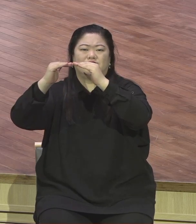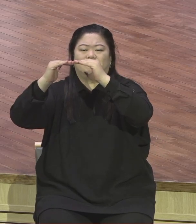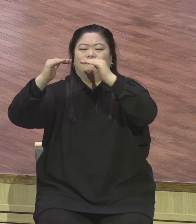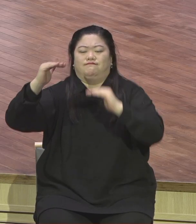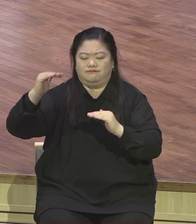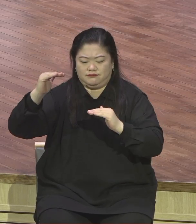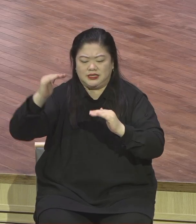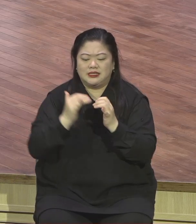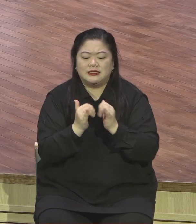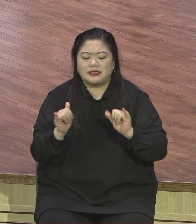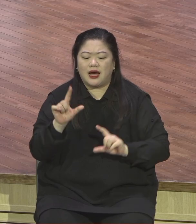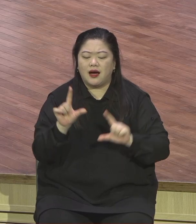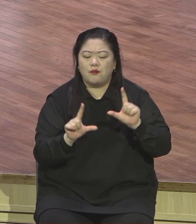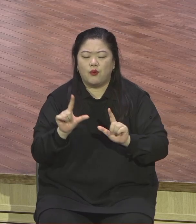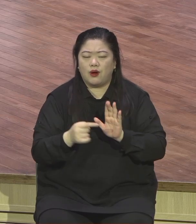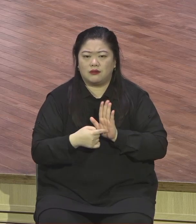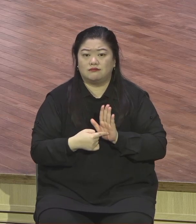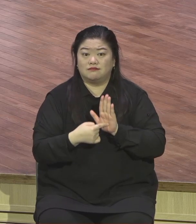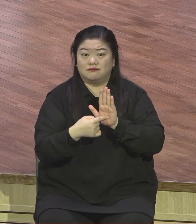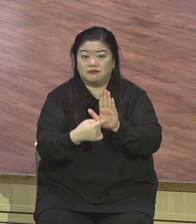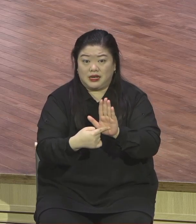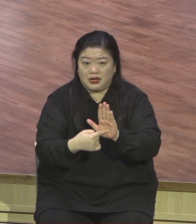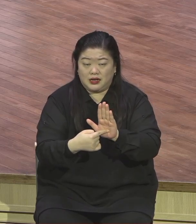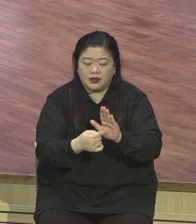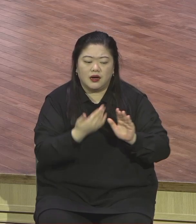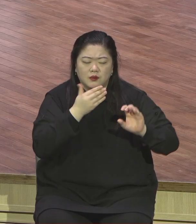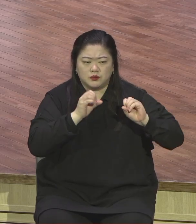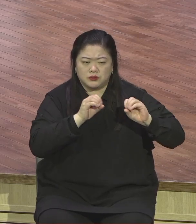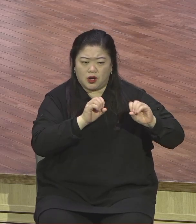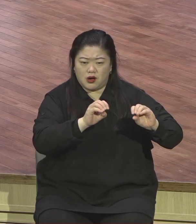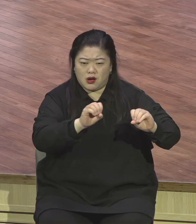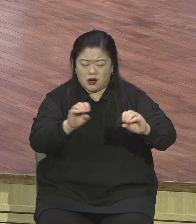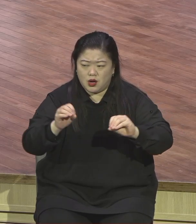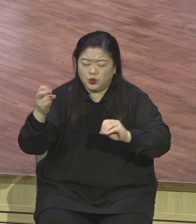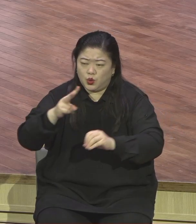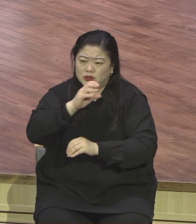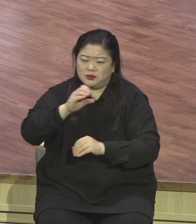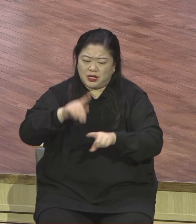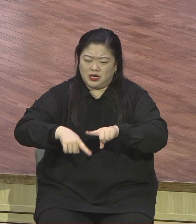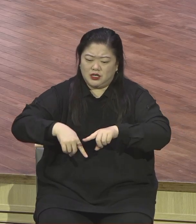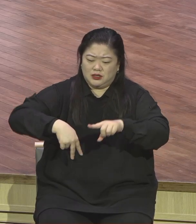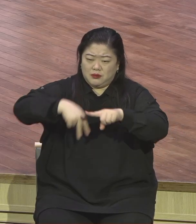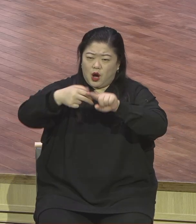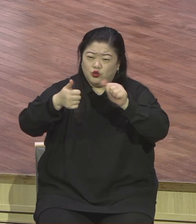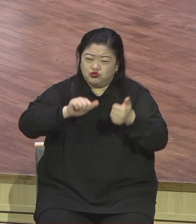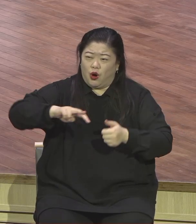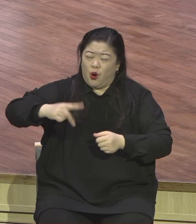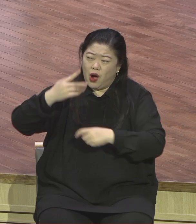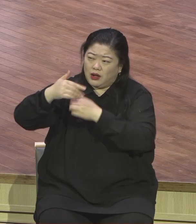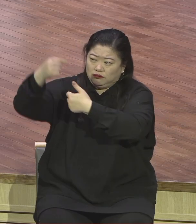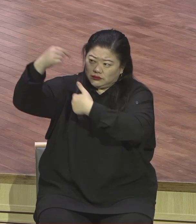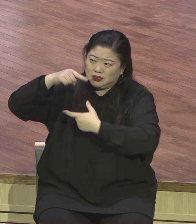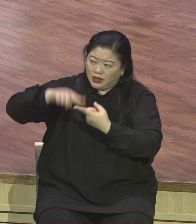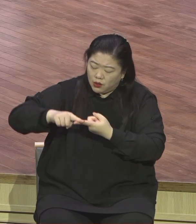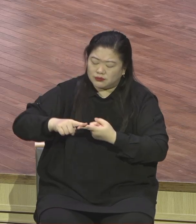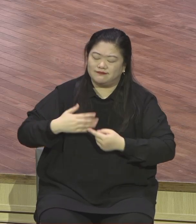죽기까지 모여 하나님의 말씀에 순종하시는 그런 영적인 겸손과 온유함을